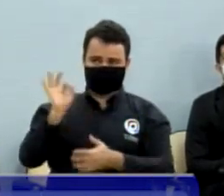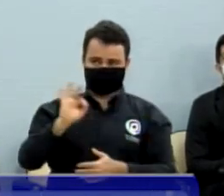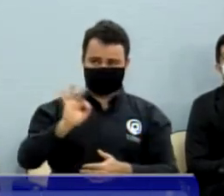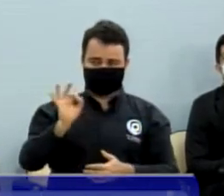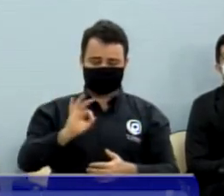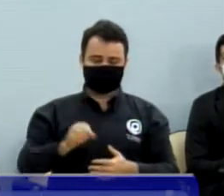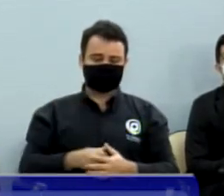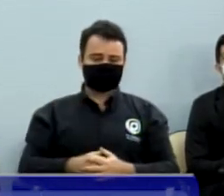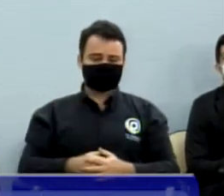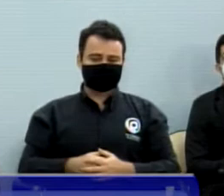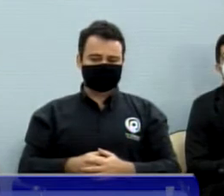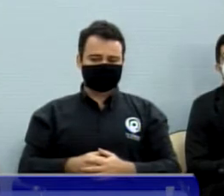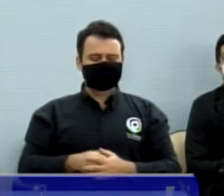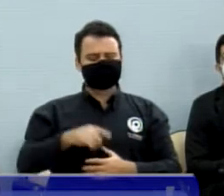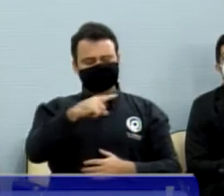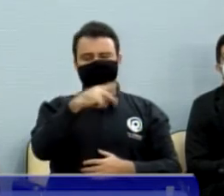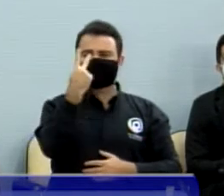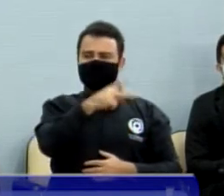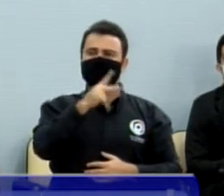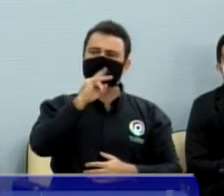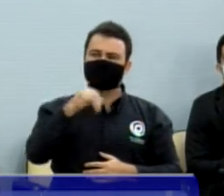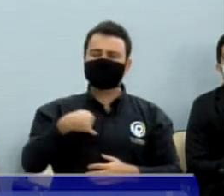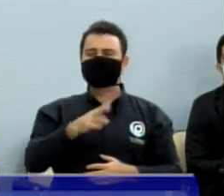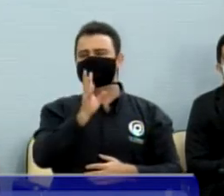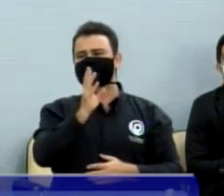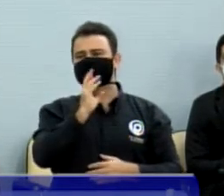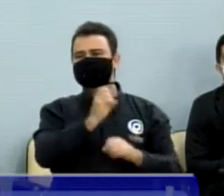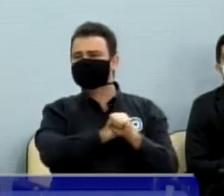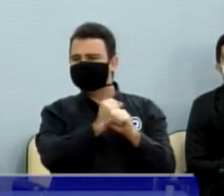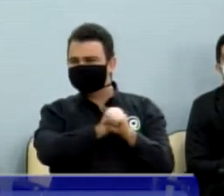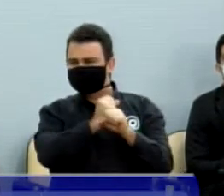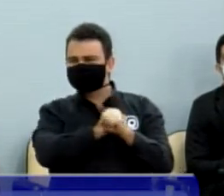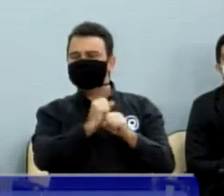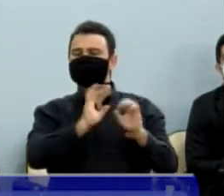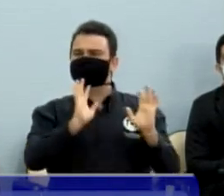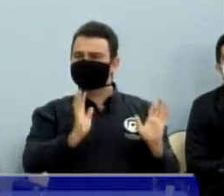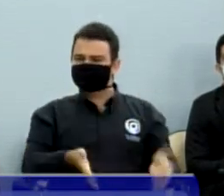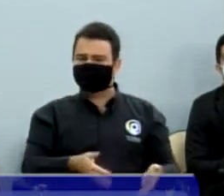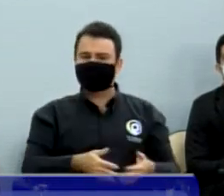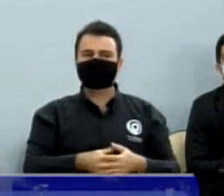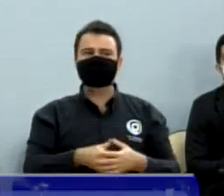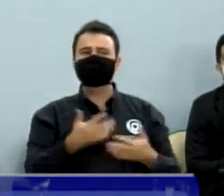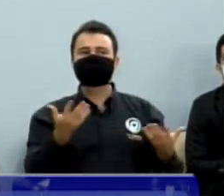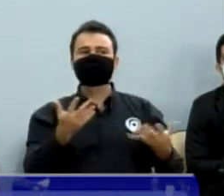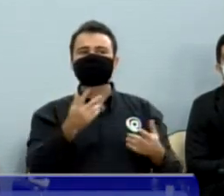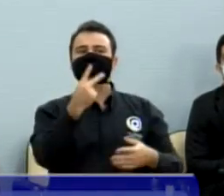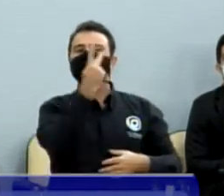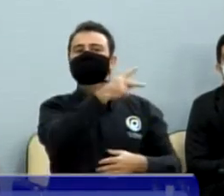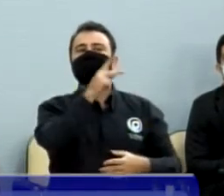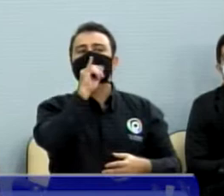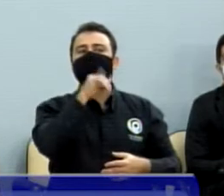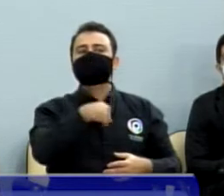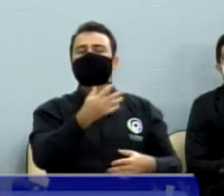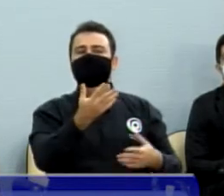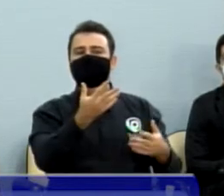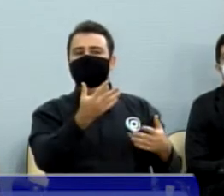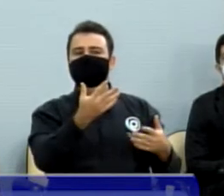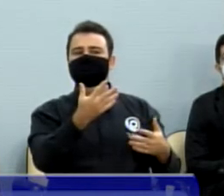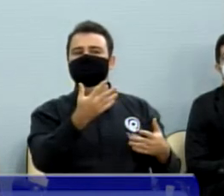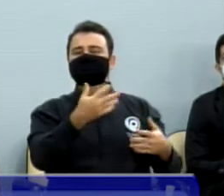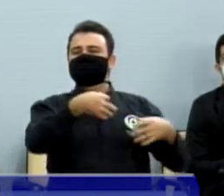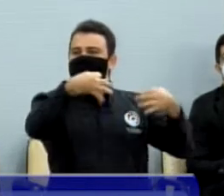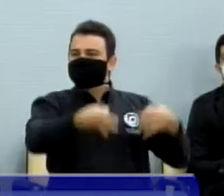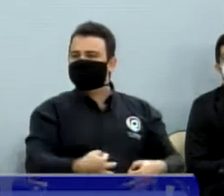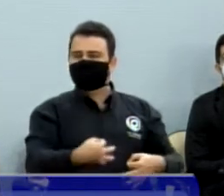convivi oito anos com o seu pai, pessoa que admiro demais, respeito. Então, pela índole do seu pai, não creio que Vossa Excelência esteja